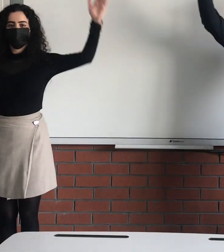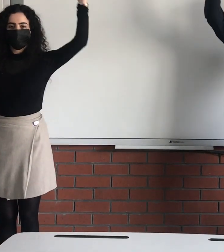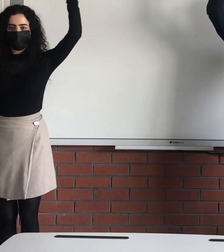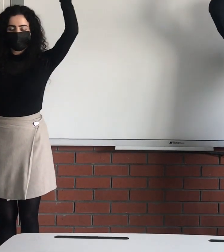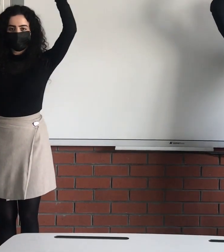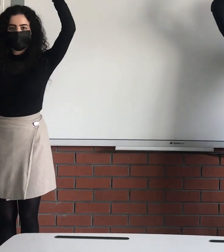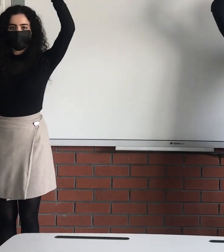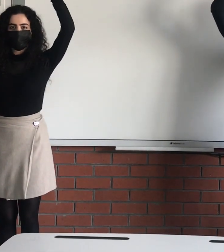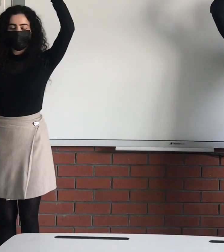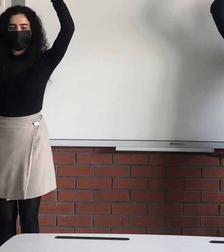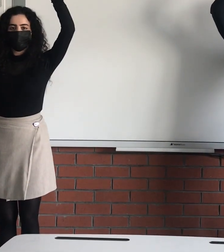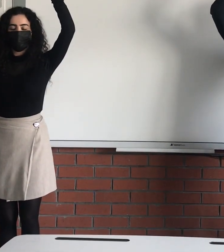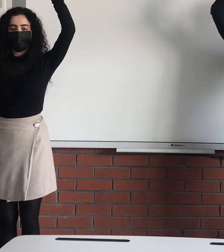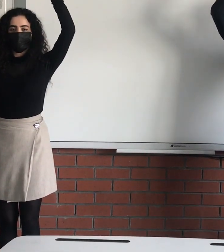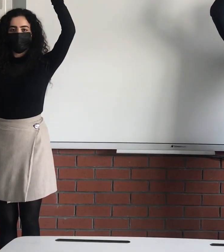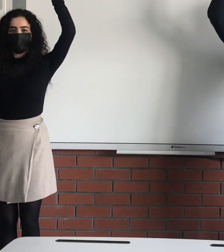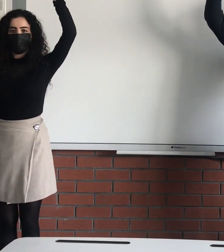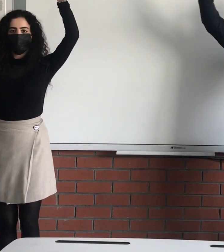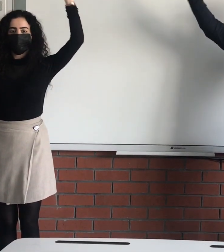sıra dağ ol,